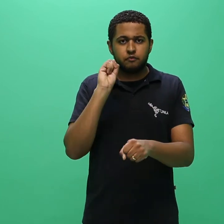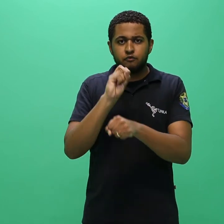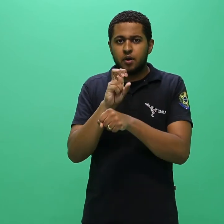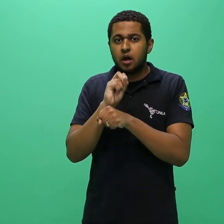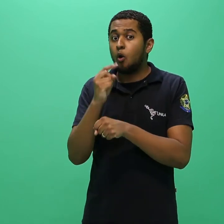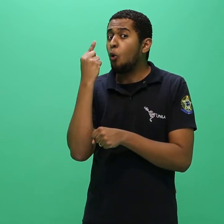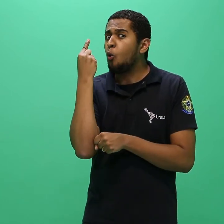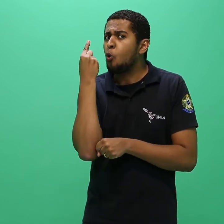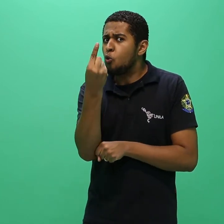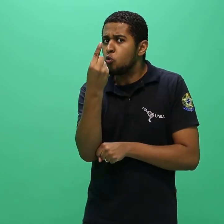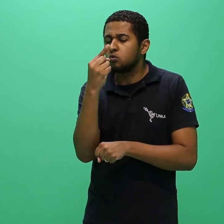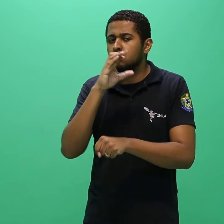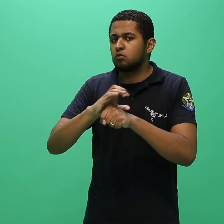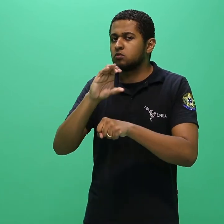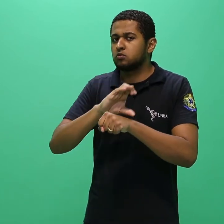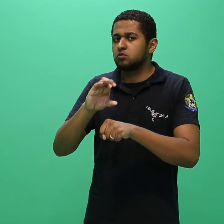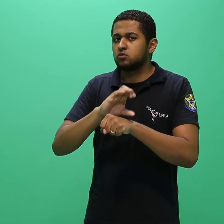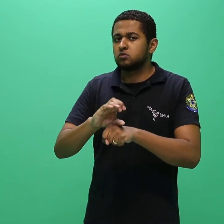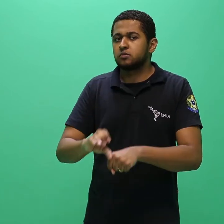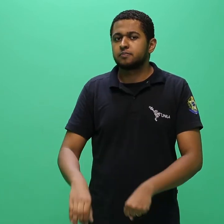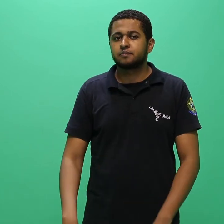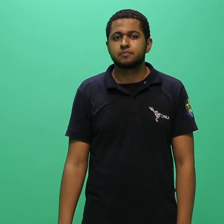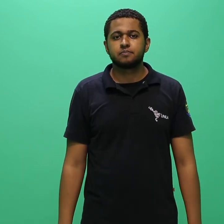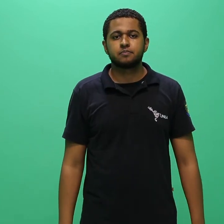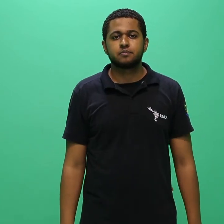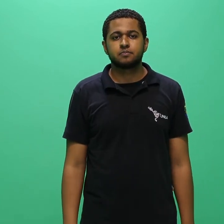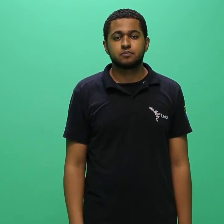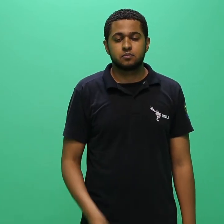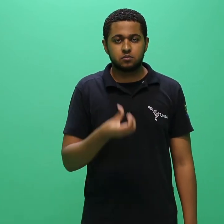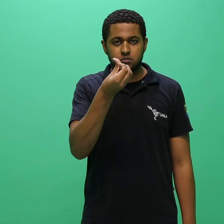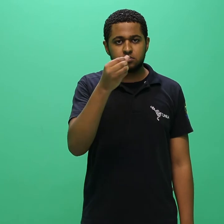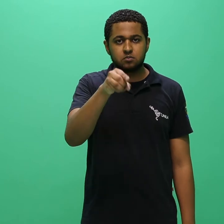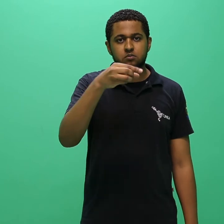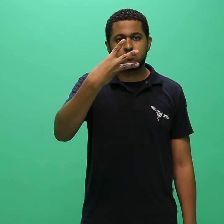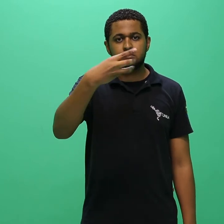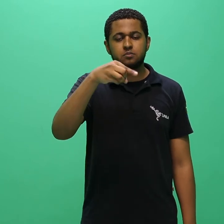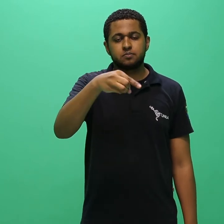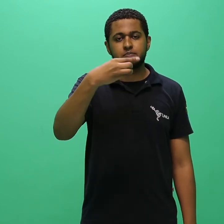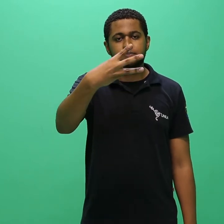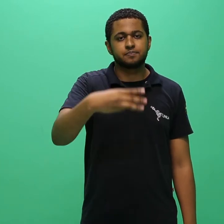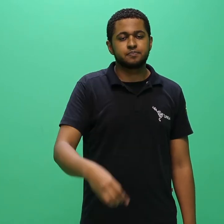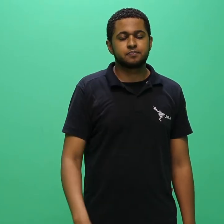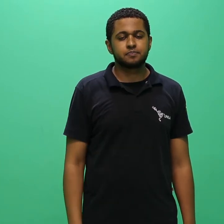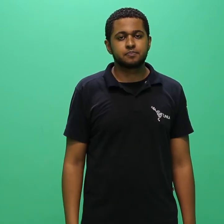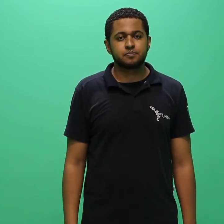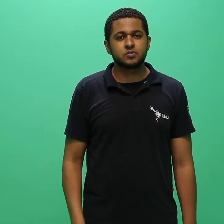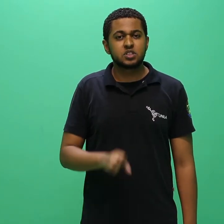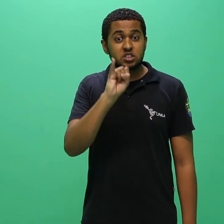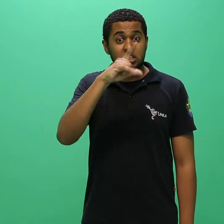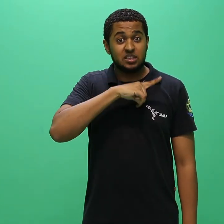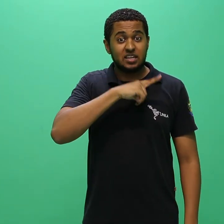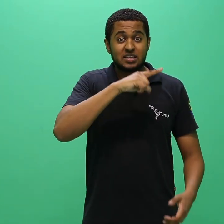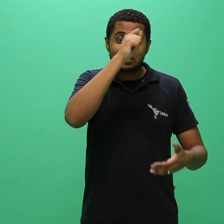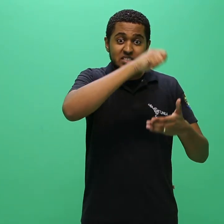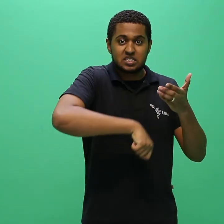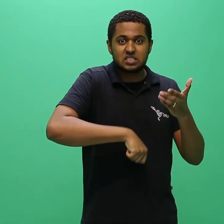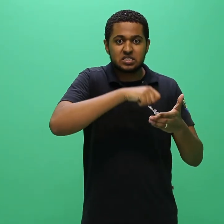único curso. 6.3.3. Havendo mais de uma inscrição pelo mesmo